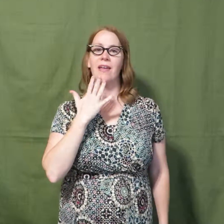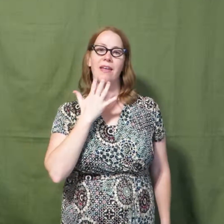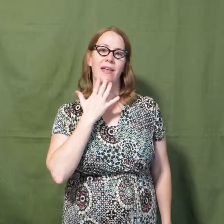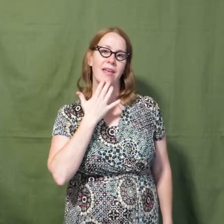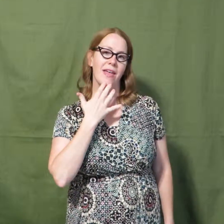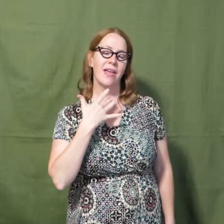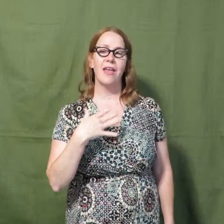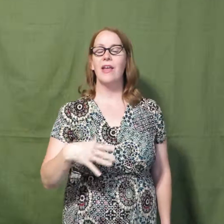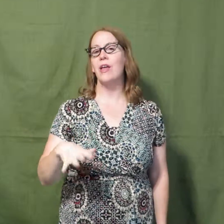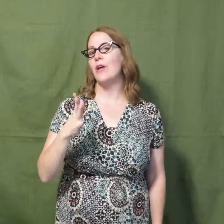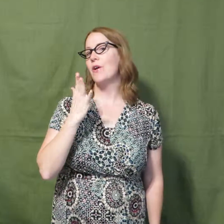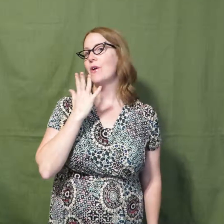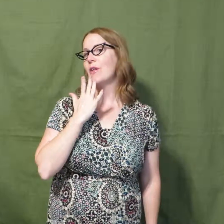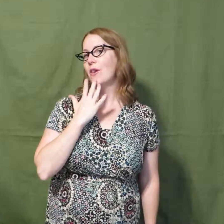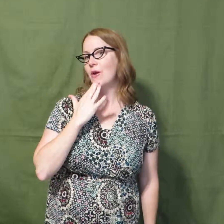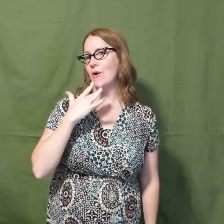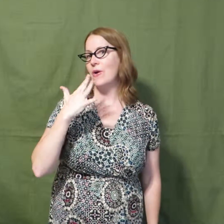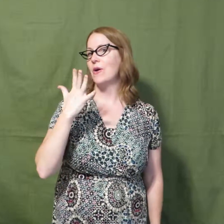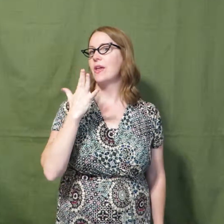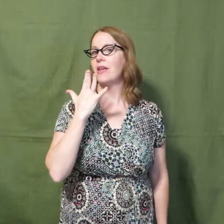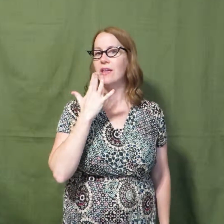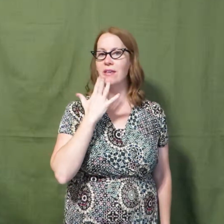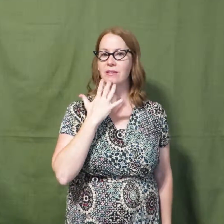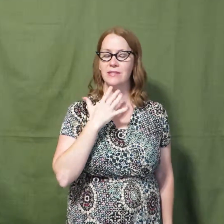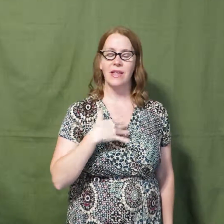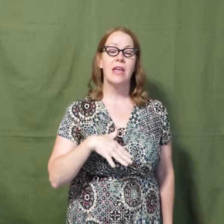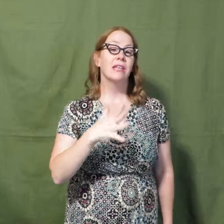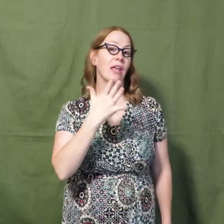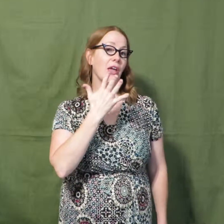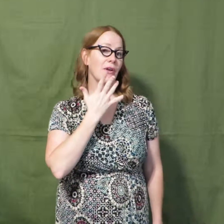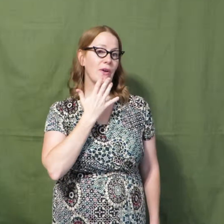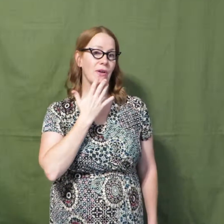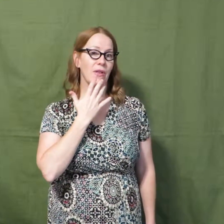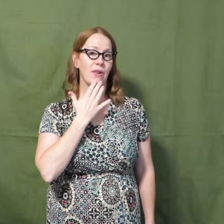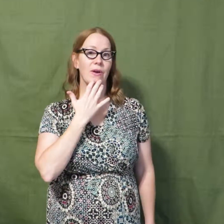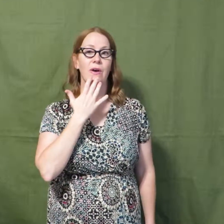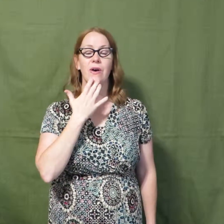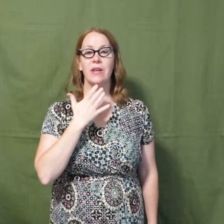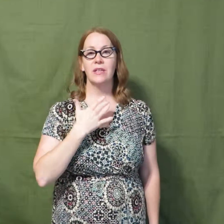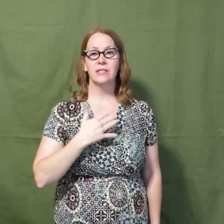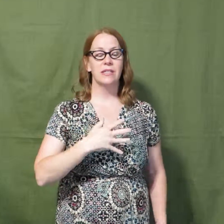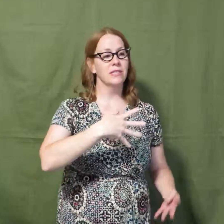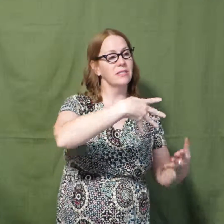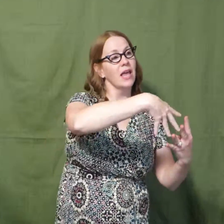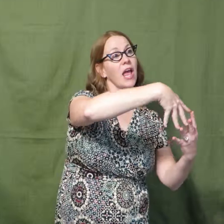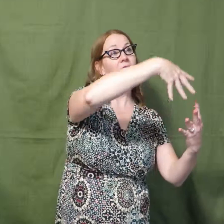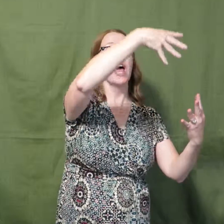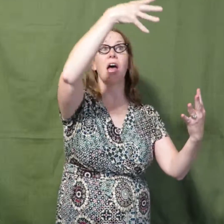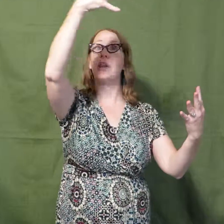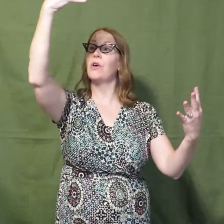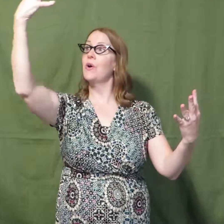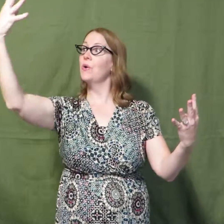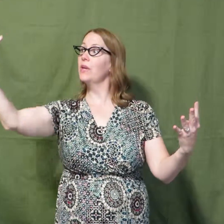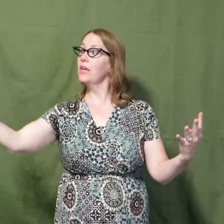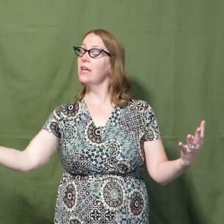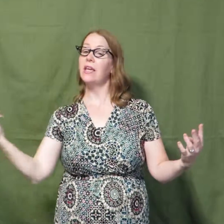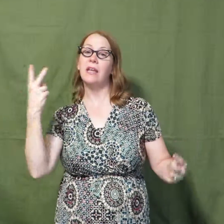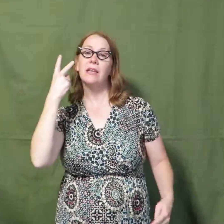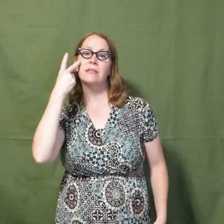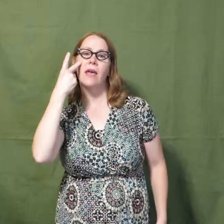De colores, de colores, es el arco iris